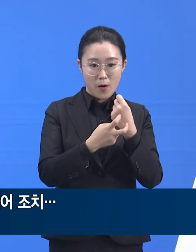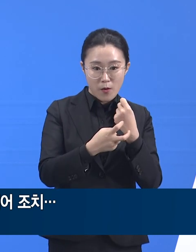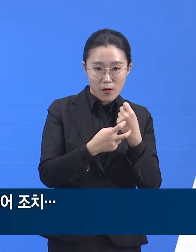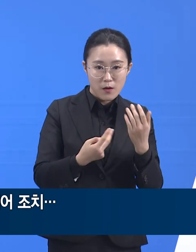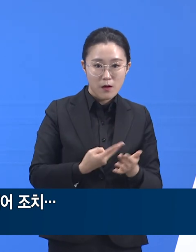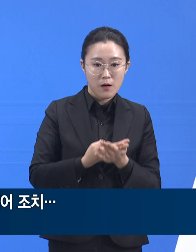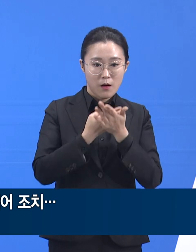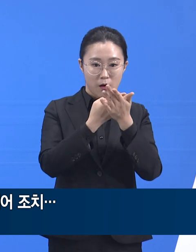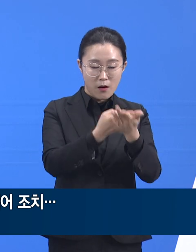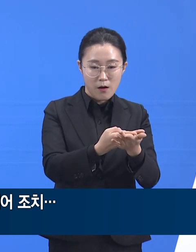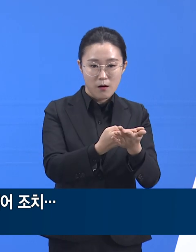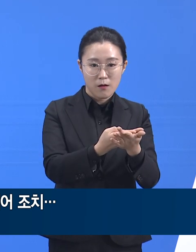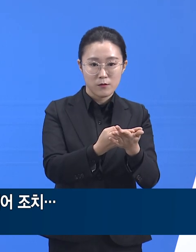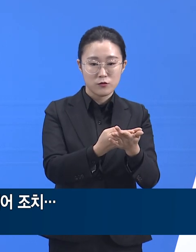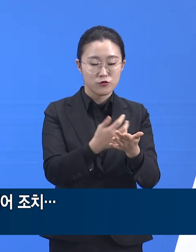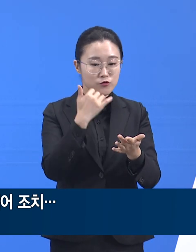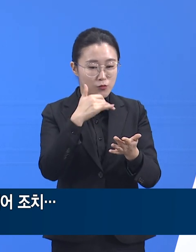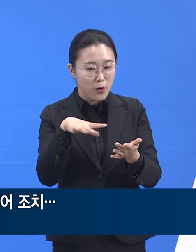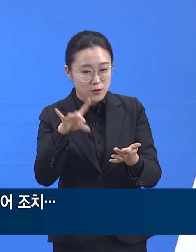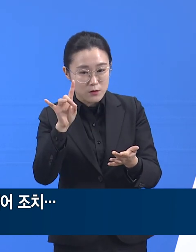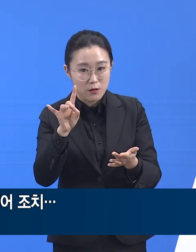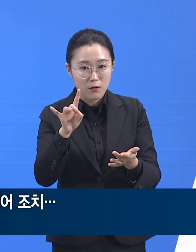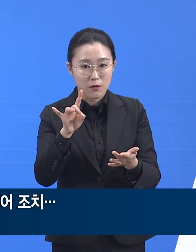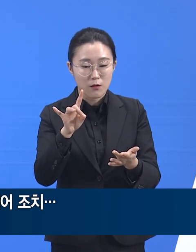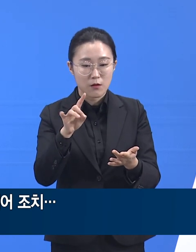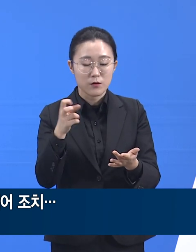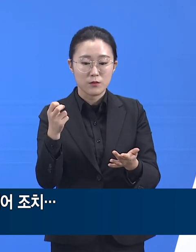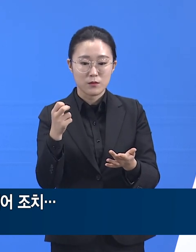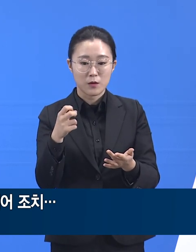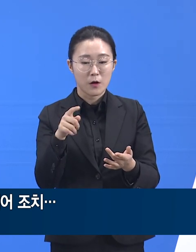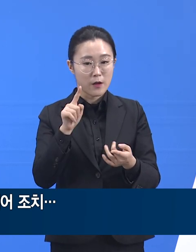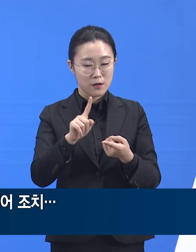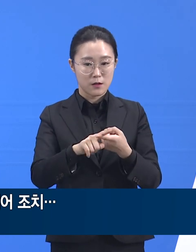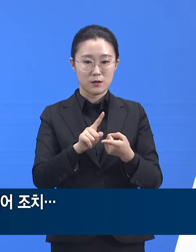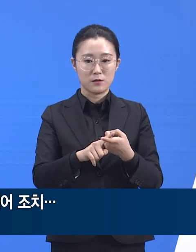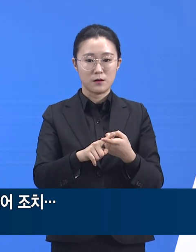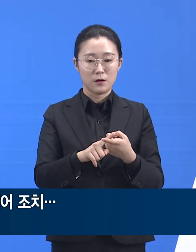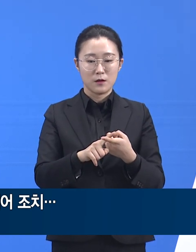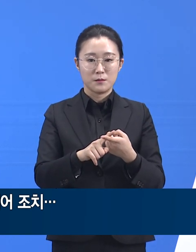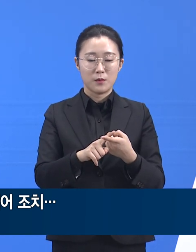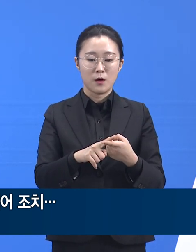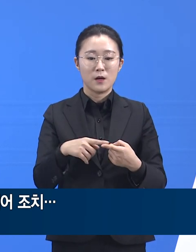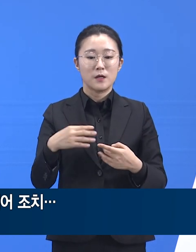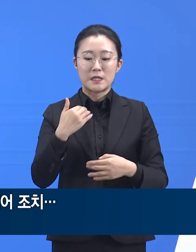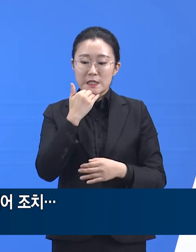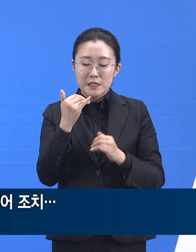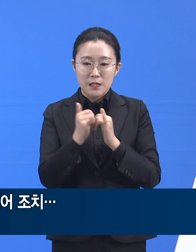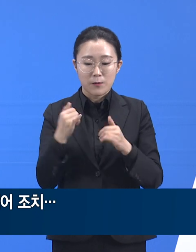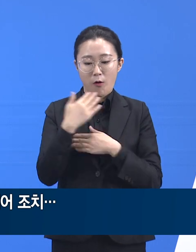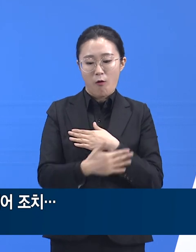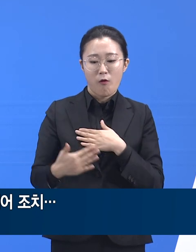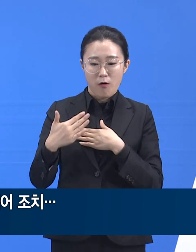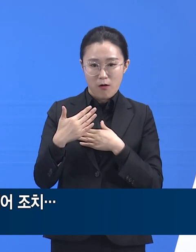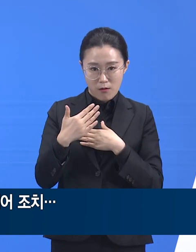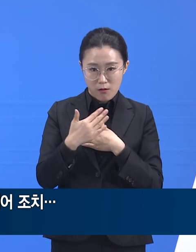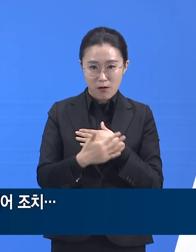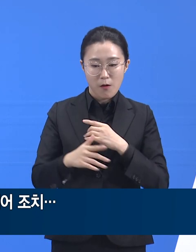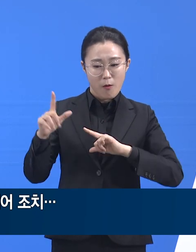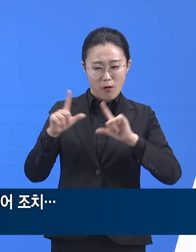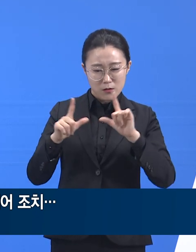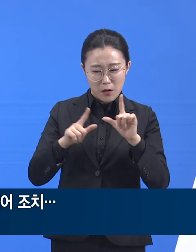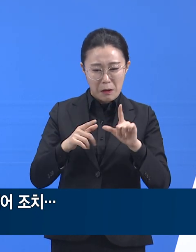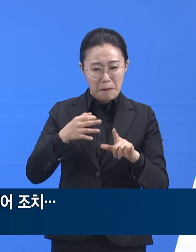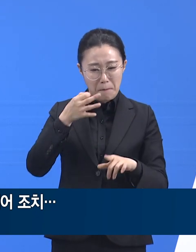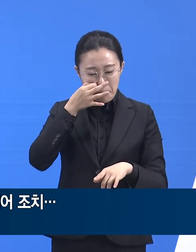우선순위를 기다리는 사람의 건강상태에 따라 조정하는 것이 제일 중요한 역할이기에, 의사와 간호사